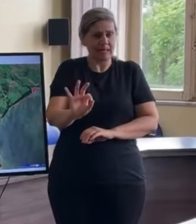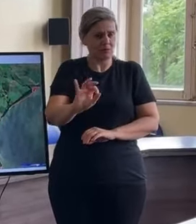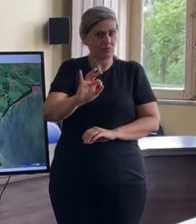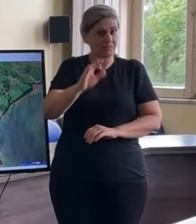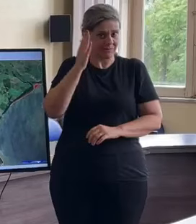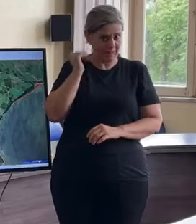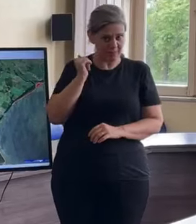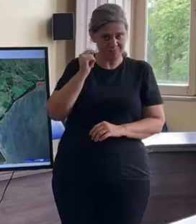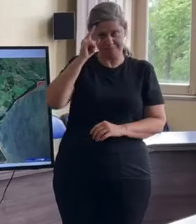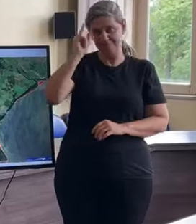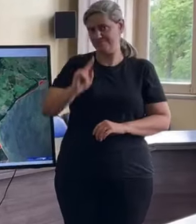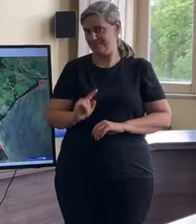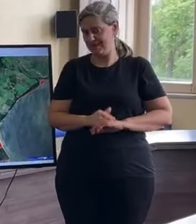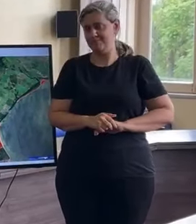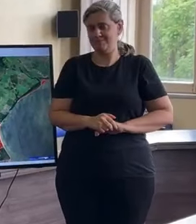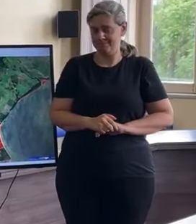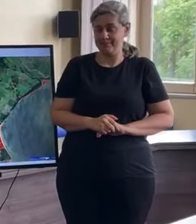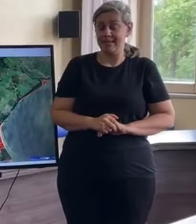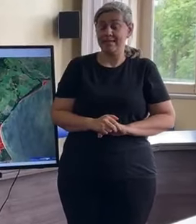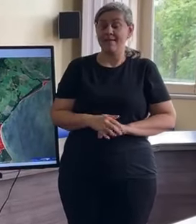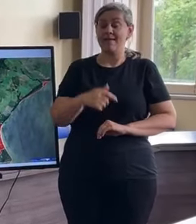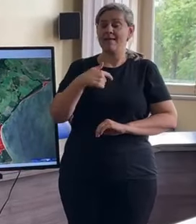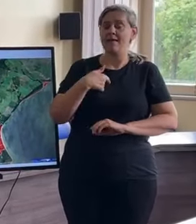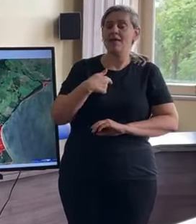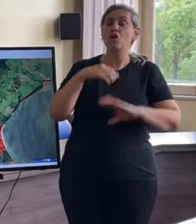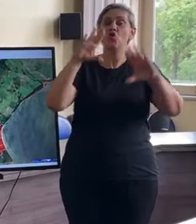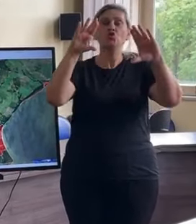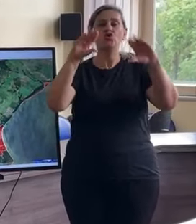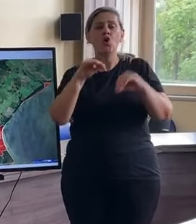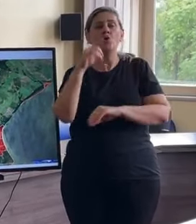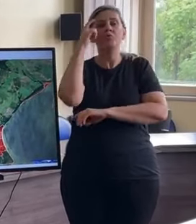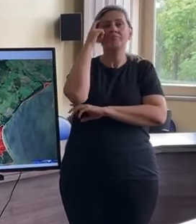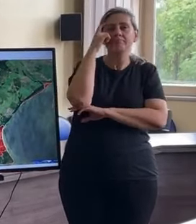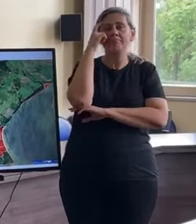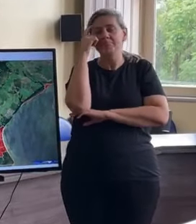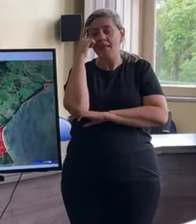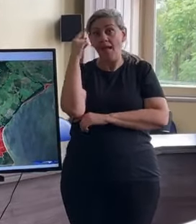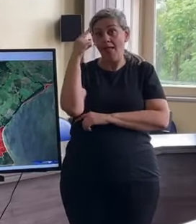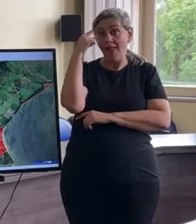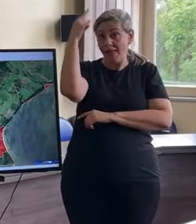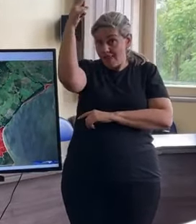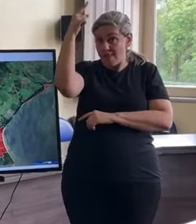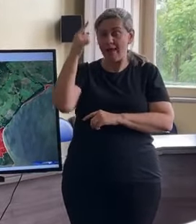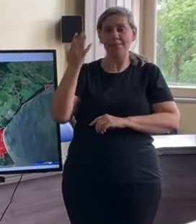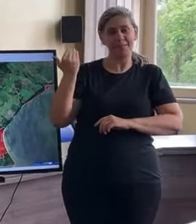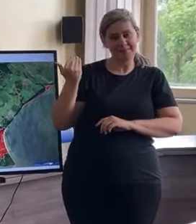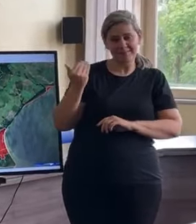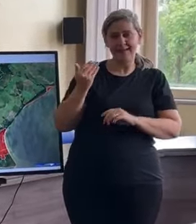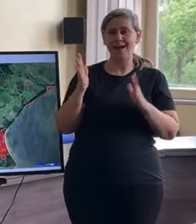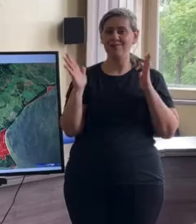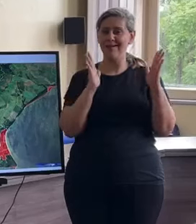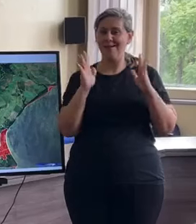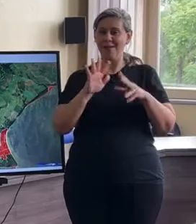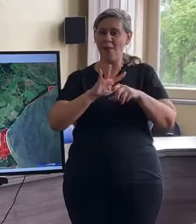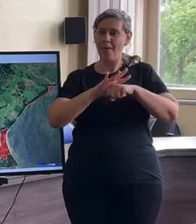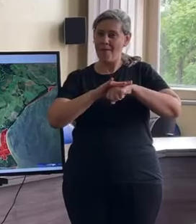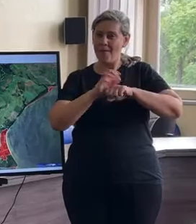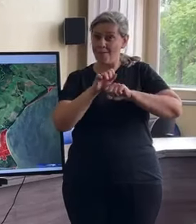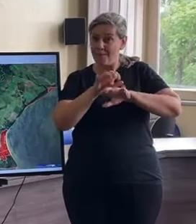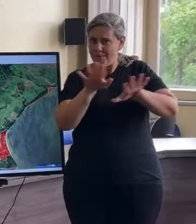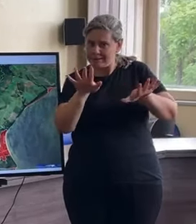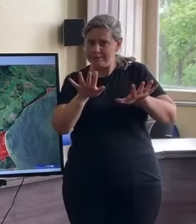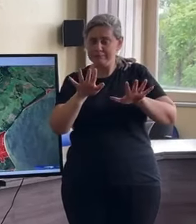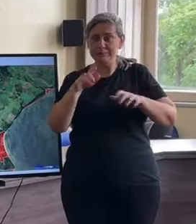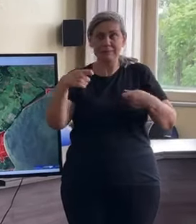Então, eu, durante essa noite, lembrei muito dos tempos da pandemia e que decisões difíceis eram tomadas e